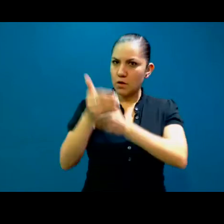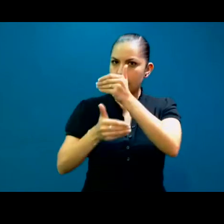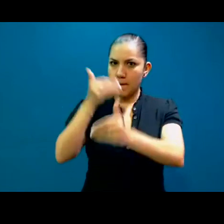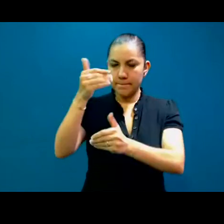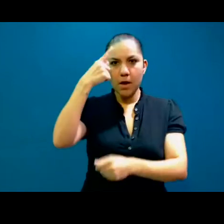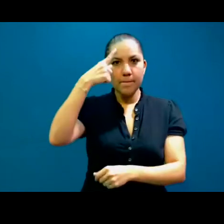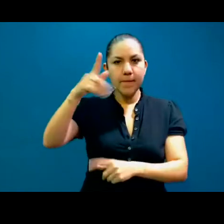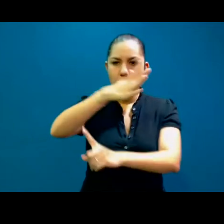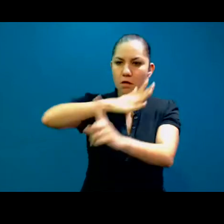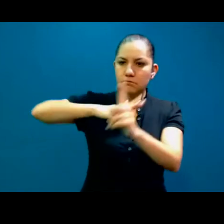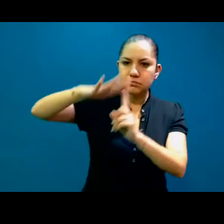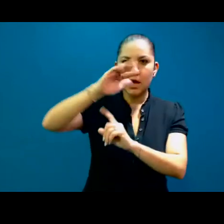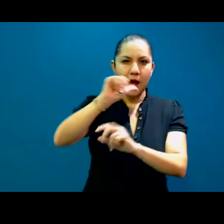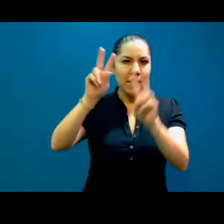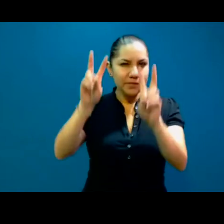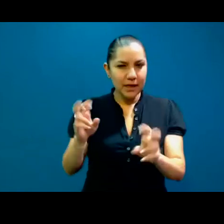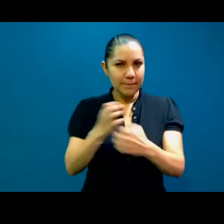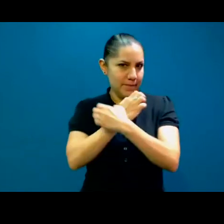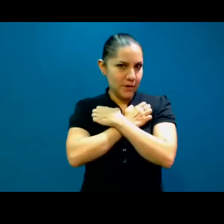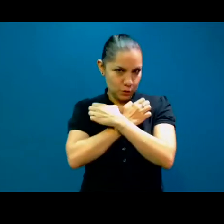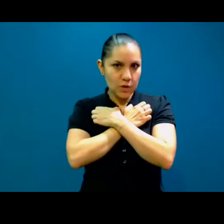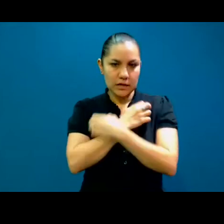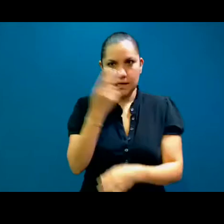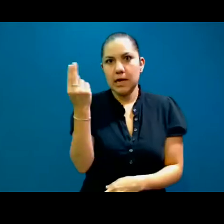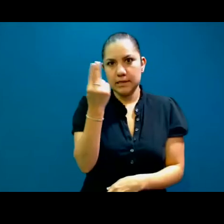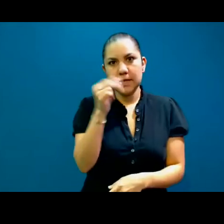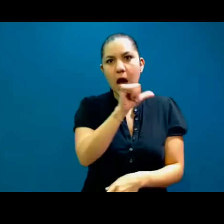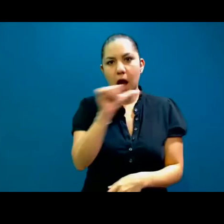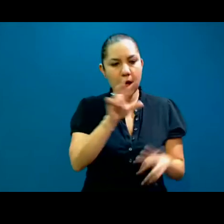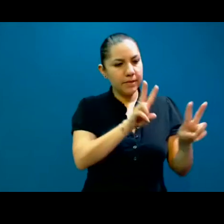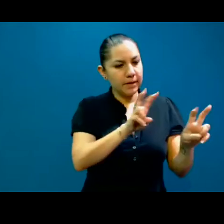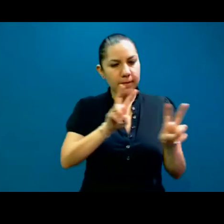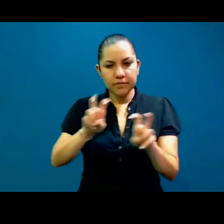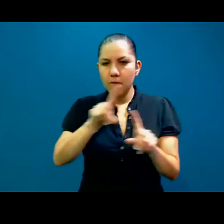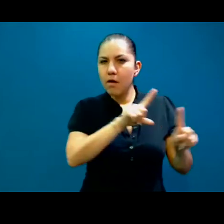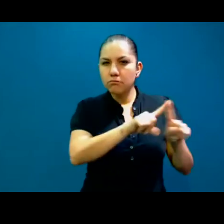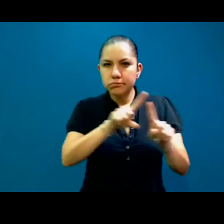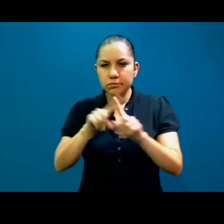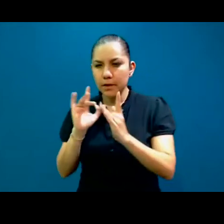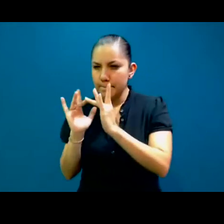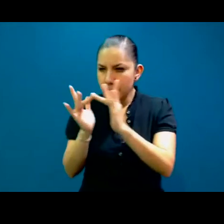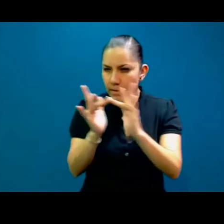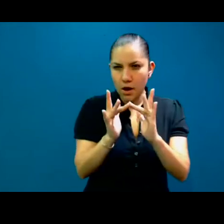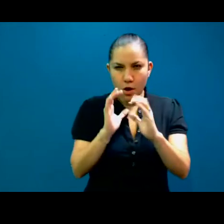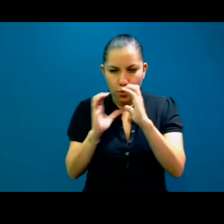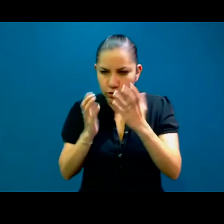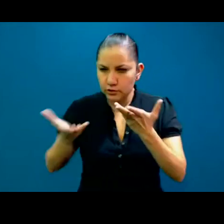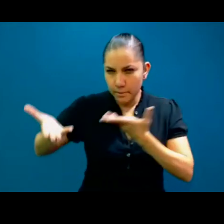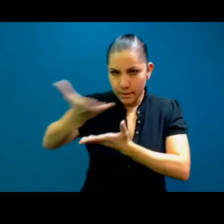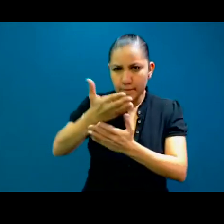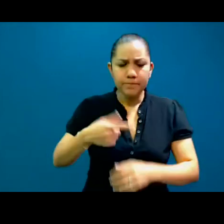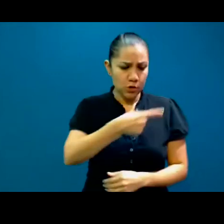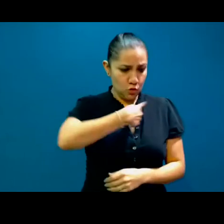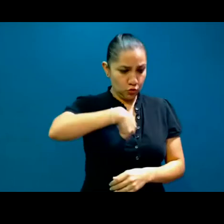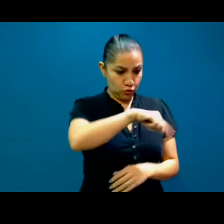comunicación importante, relevante en todas las áreas que tienen que ver con educación. Nosotros como organización estamos formados por